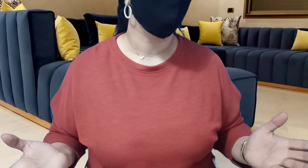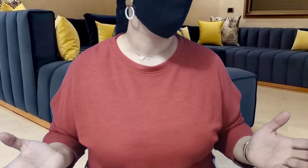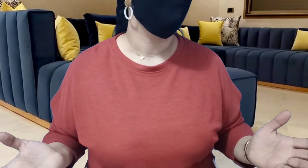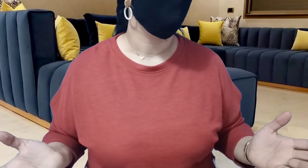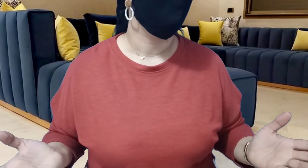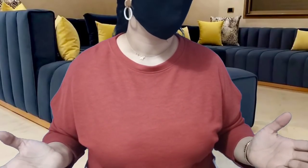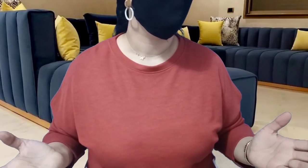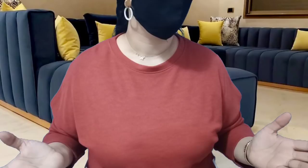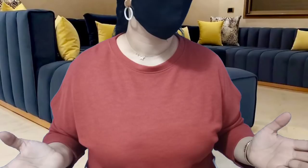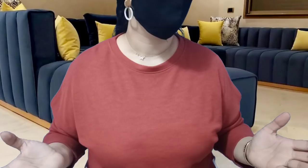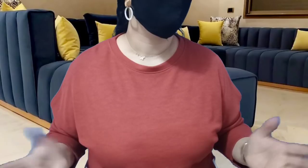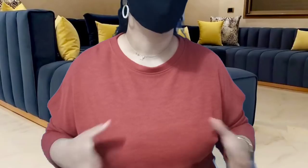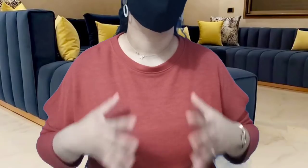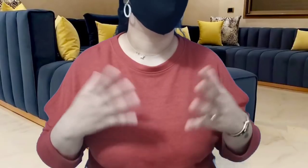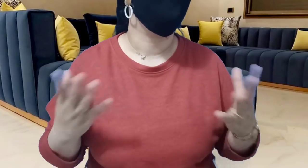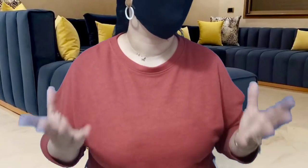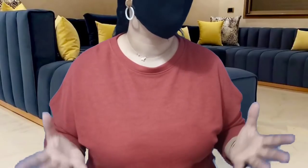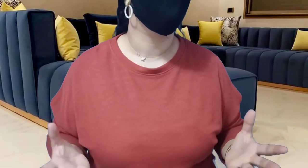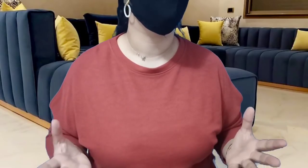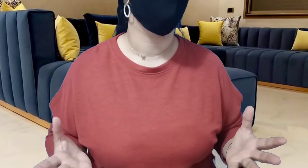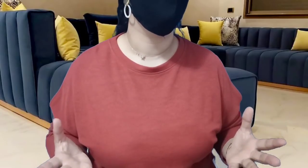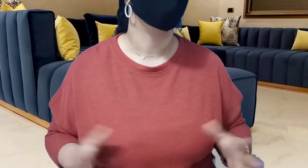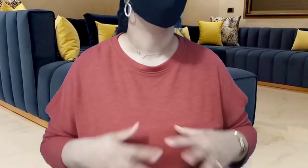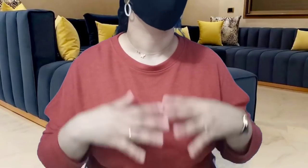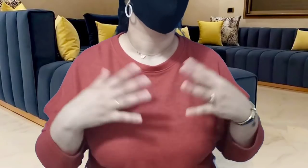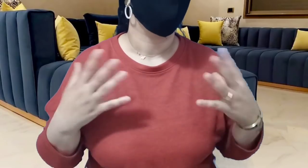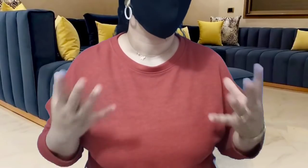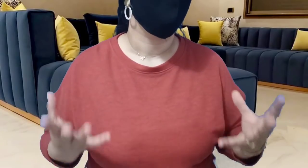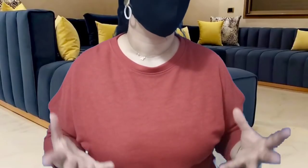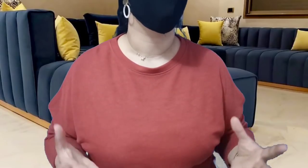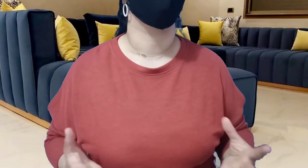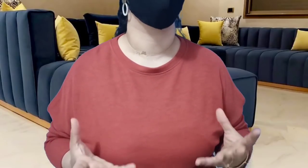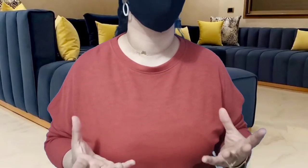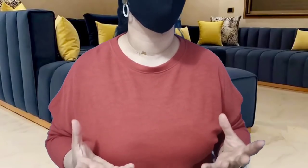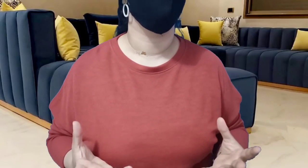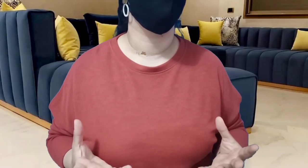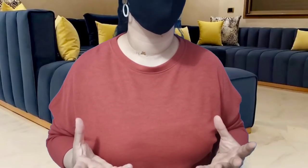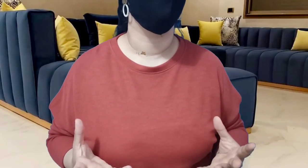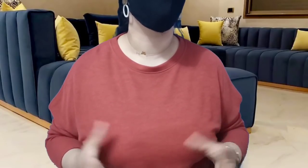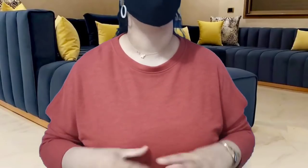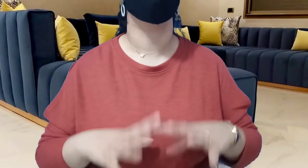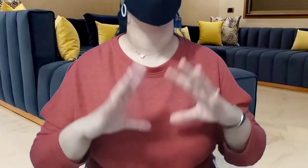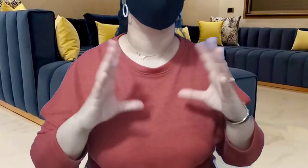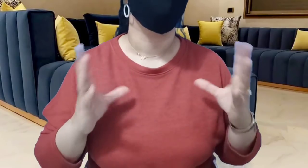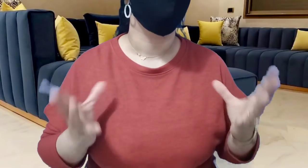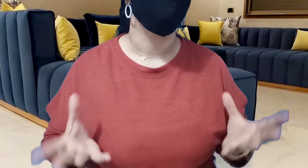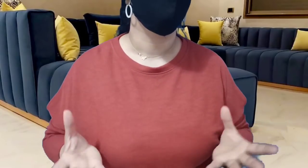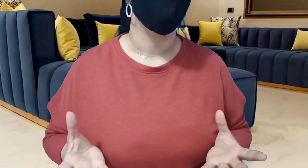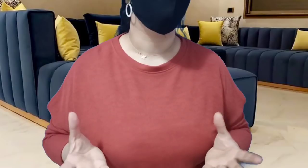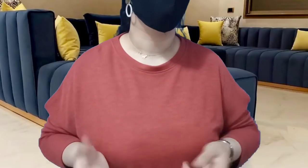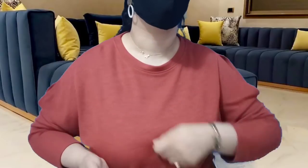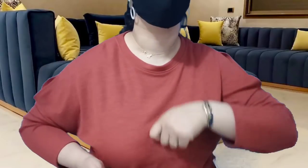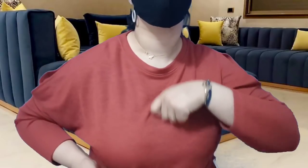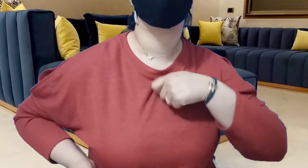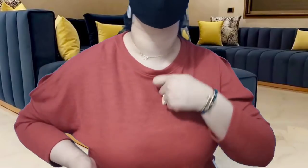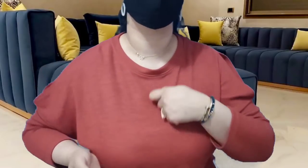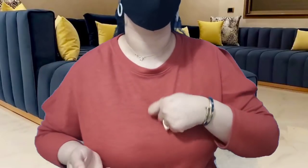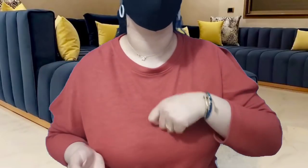النفقة ديالها هادش كله باش ما تستفدش من المتعة اه مفقوص واحلالي